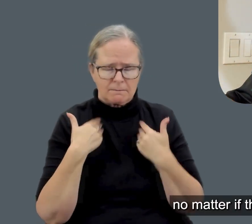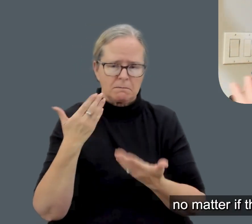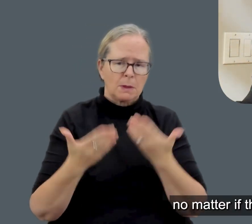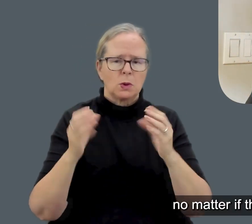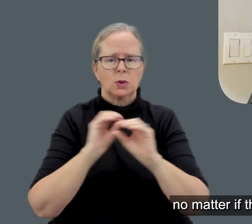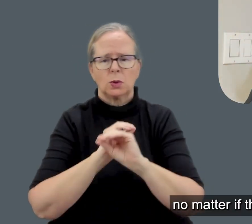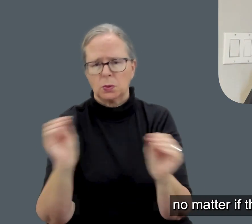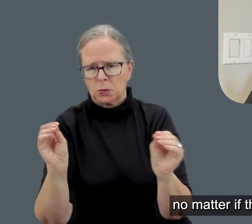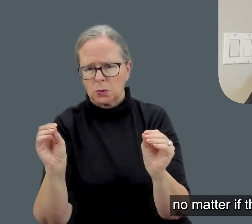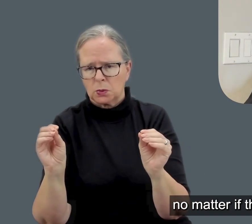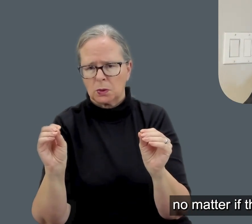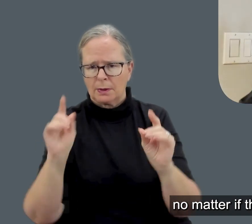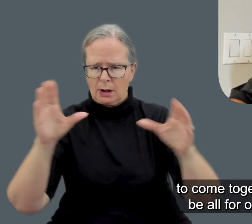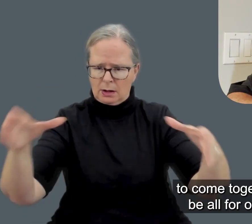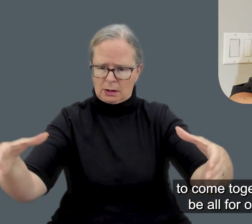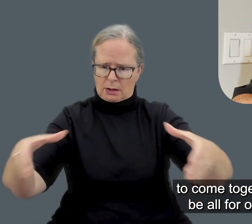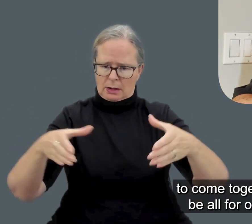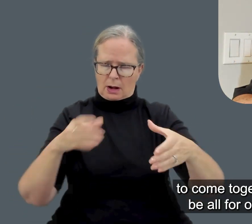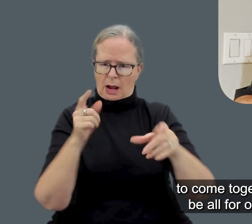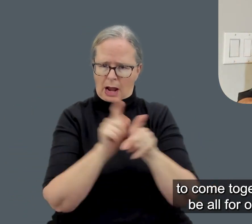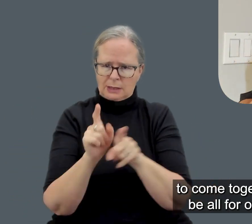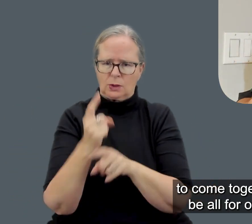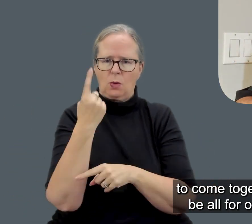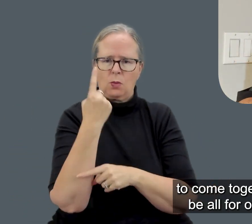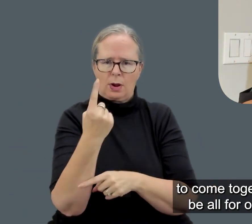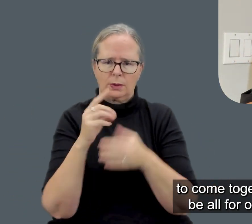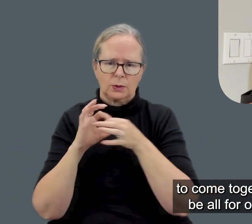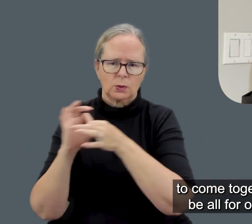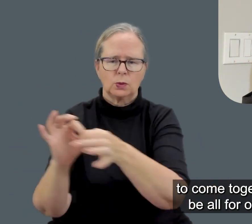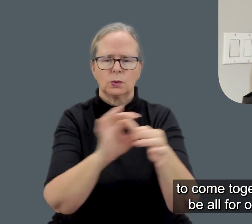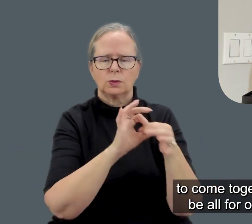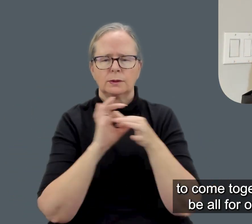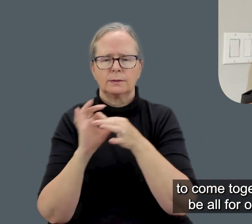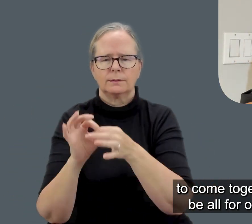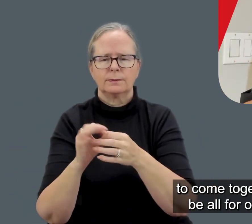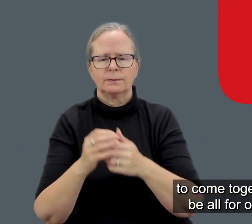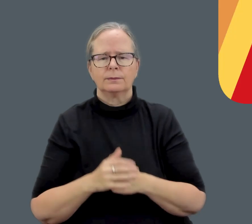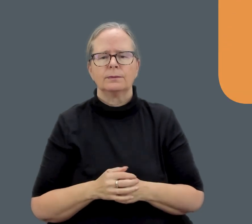peu importe qu'ils n'en aient pas, de former qu'un et de faire un pour tous, tous pour un.